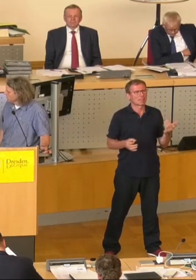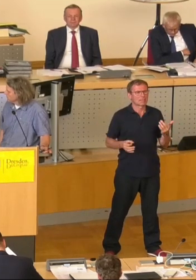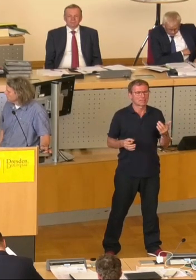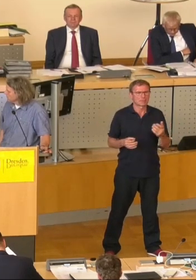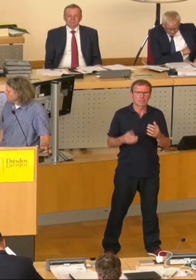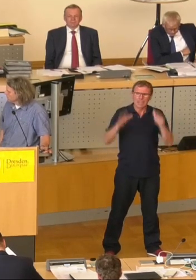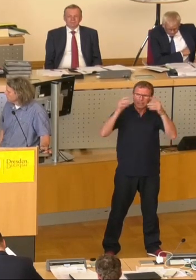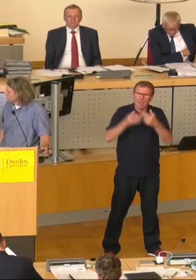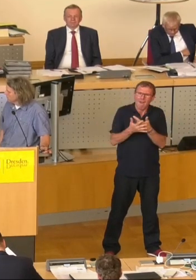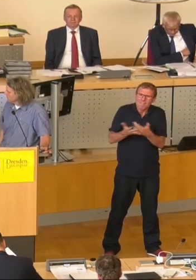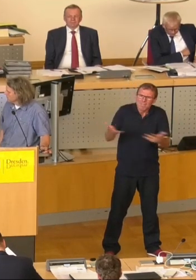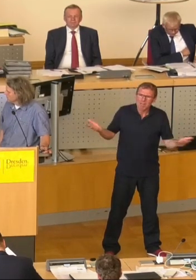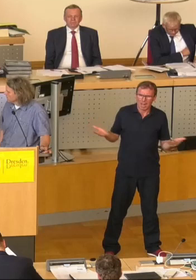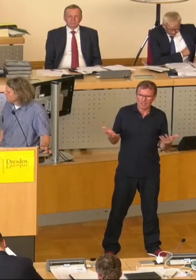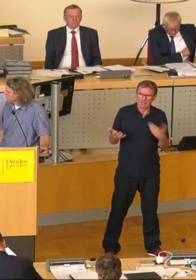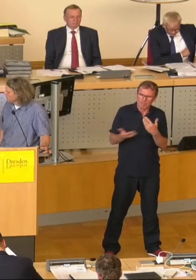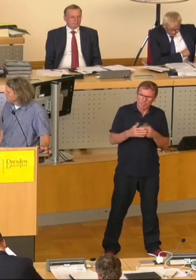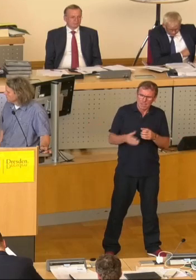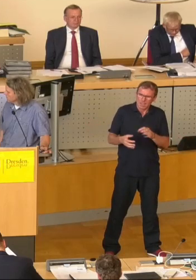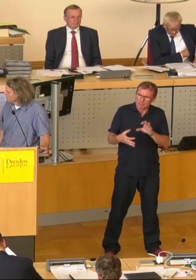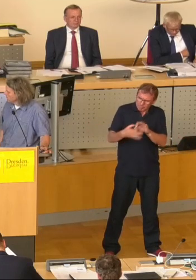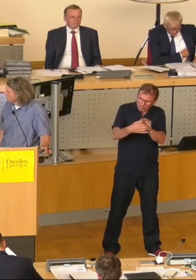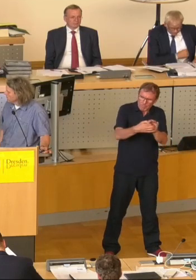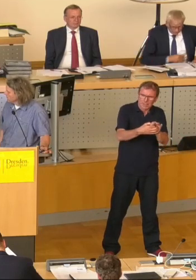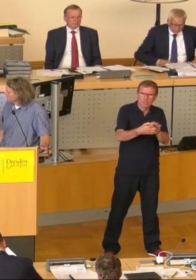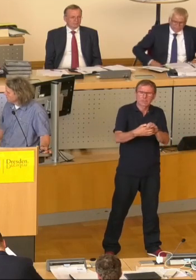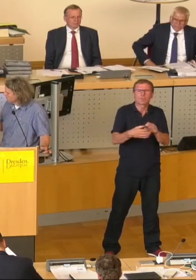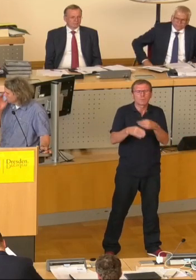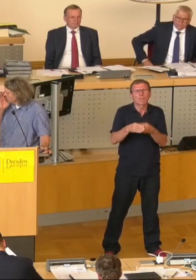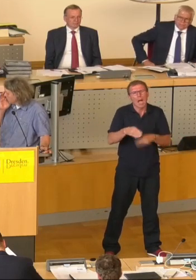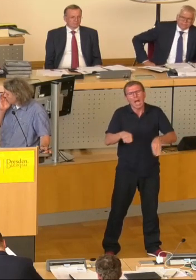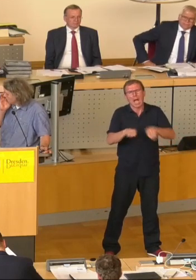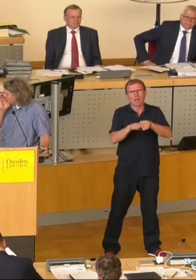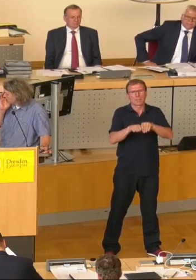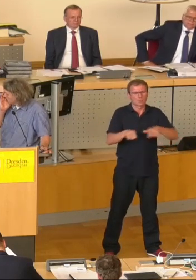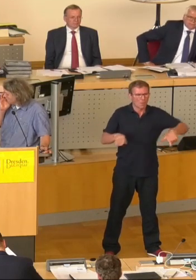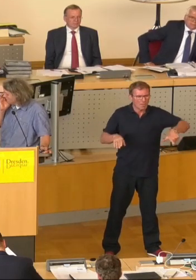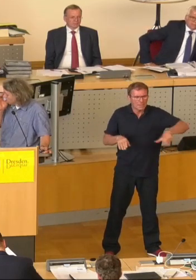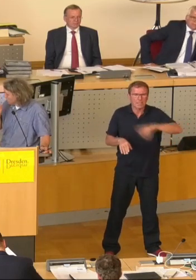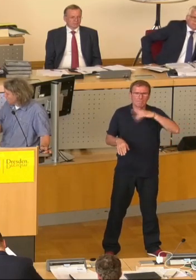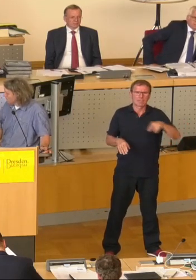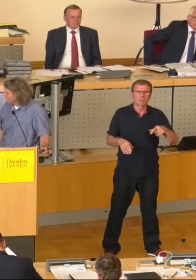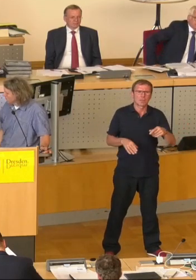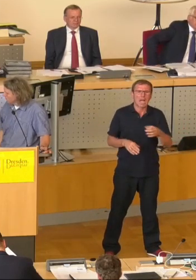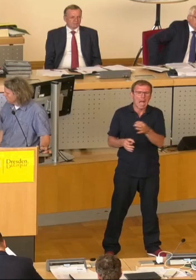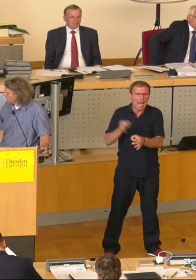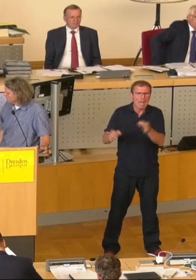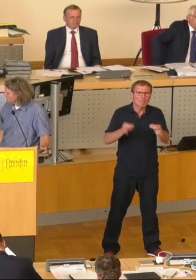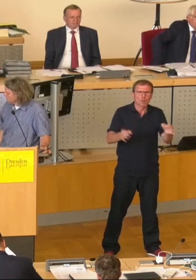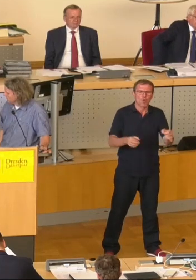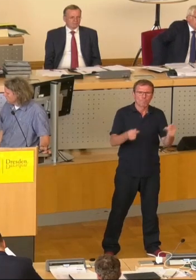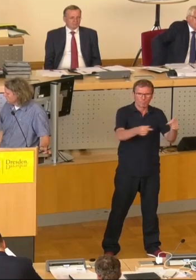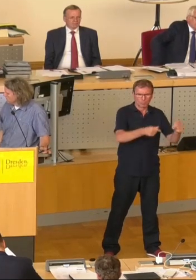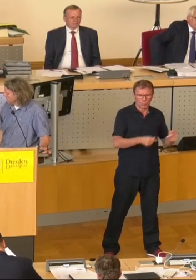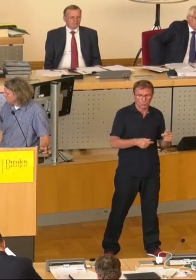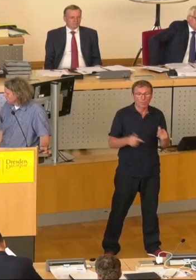miteinander verbinden, durch Ausgleichsmaßnahmen, durch die Entwicklung, durch die Renaturierung der Gewässer und die Stärkung des Biotopverbundes. Für